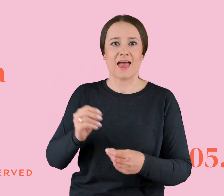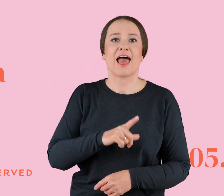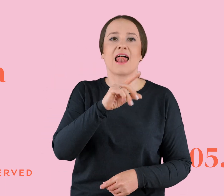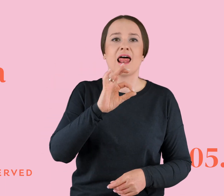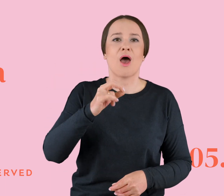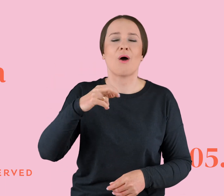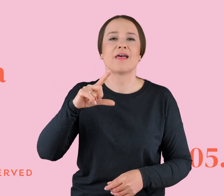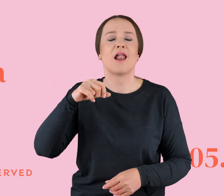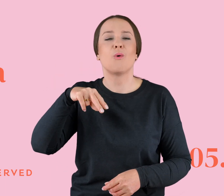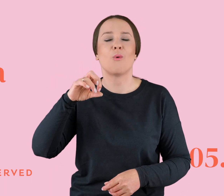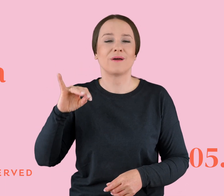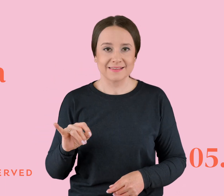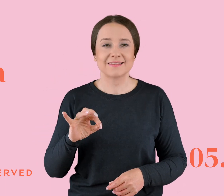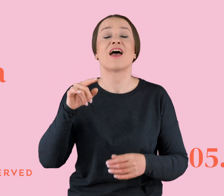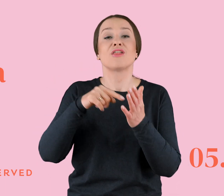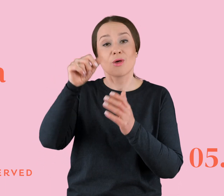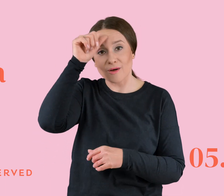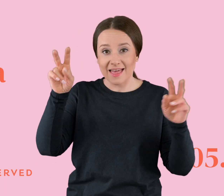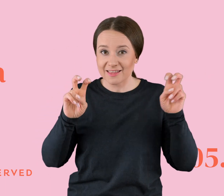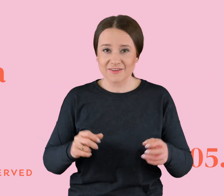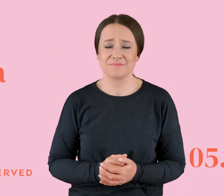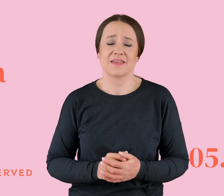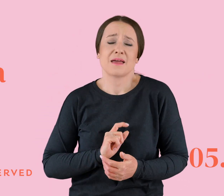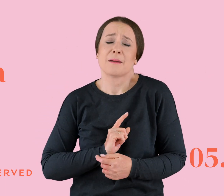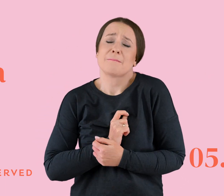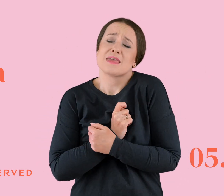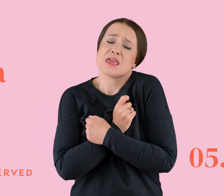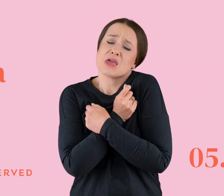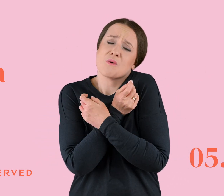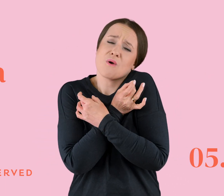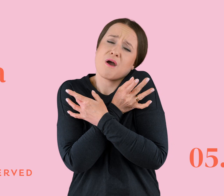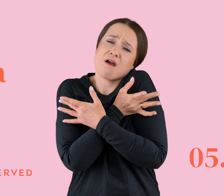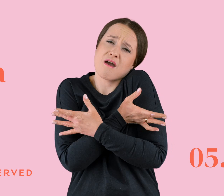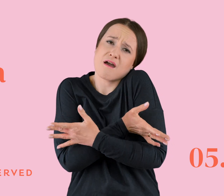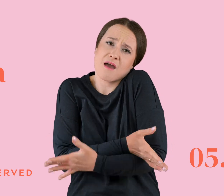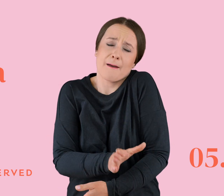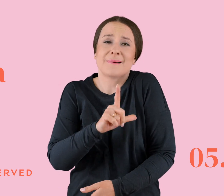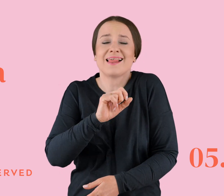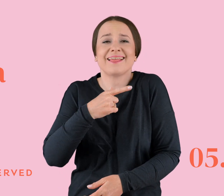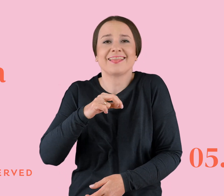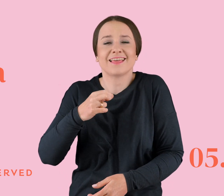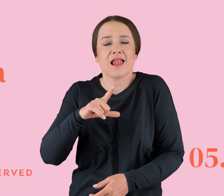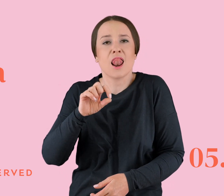Lewis w swoim utworze, które się nazywa Miłość krwawiąca, czyli Bleeding Love. Ale więc posłuchajmy.